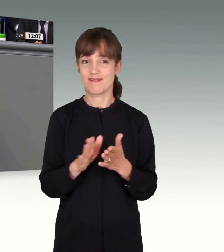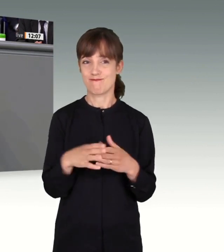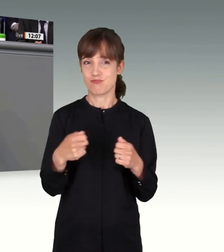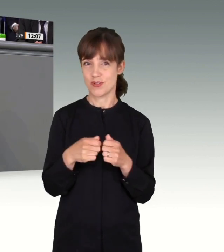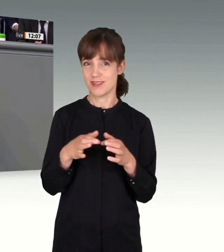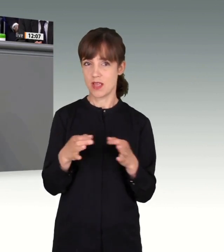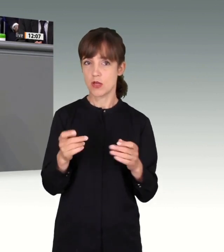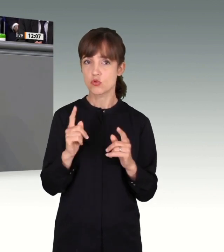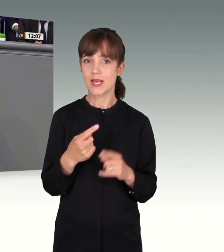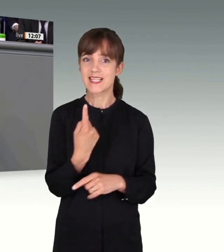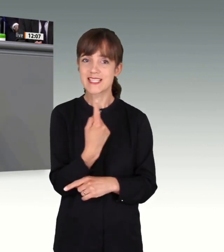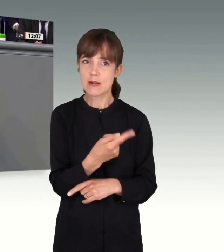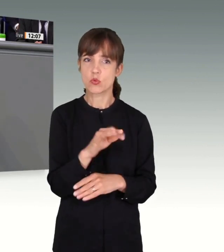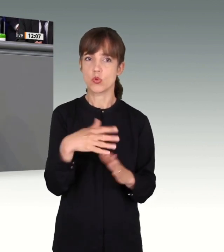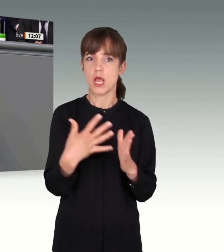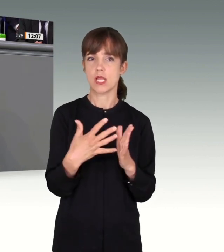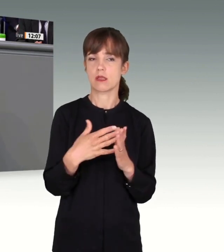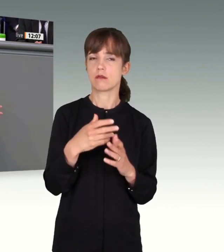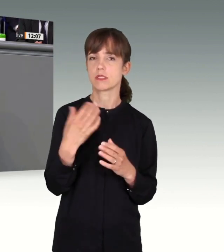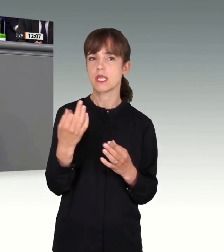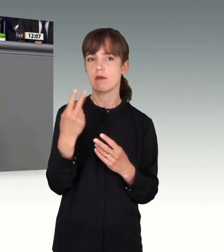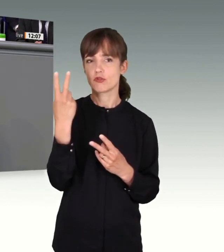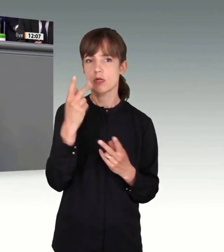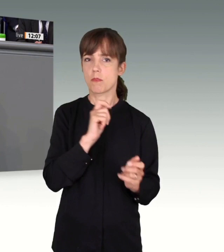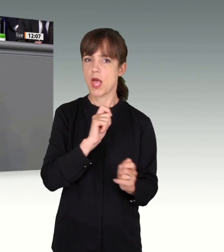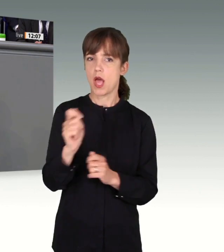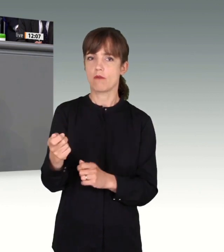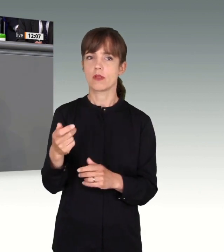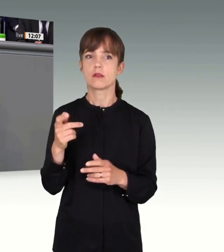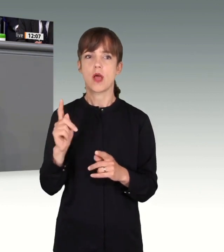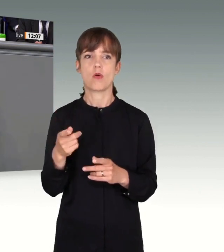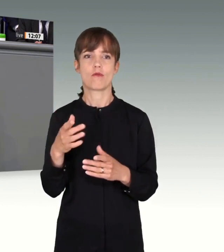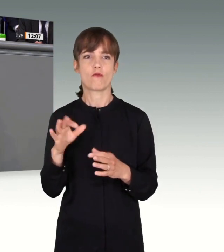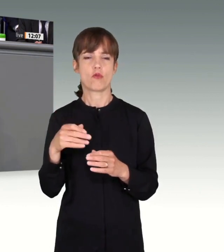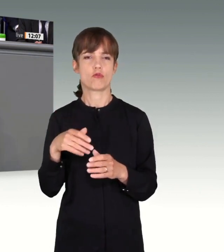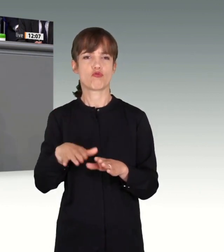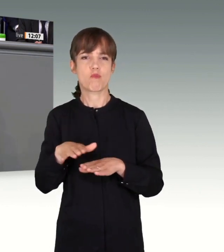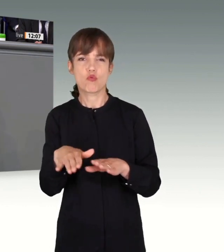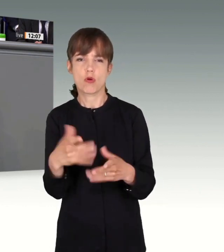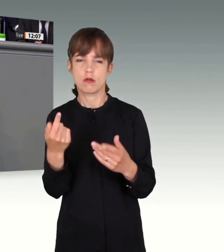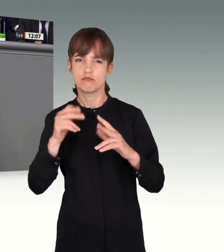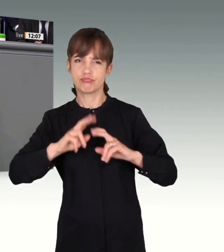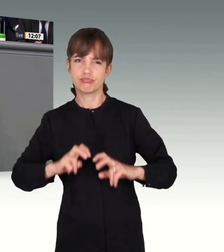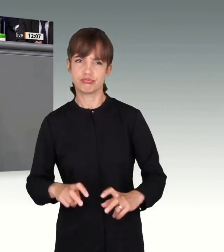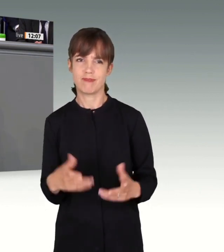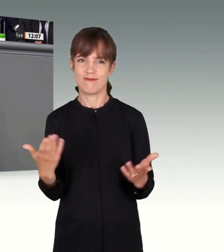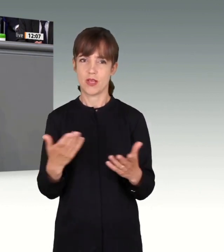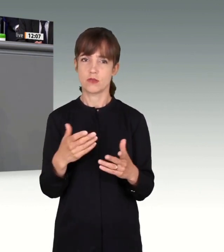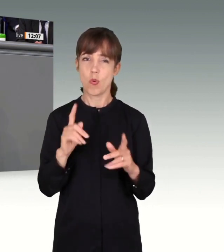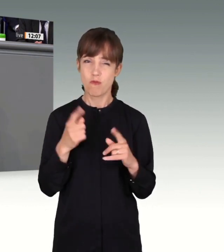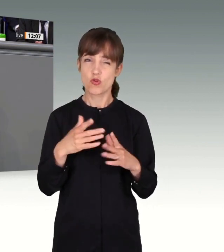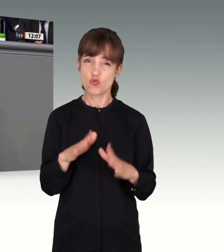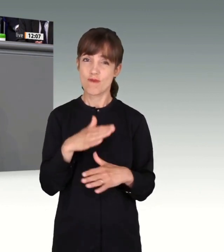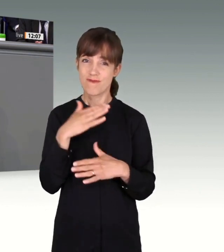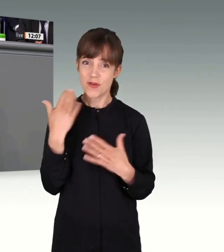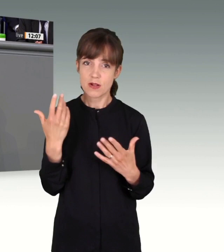nach Italien Unterstützer traf. Was wir aber wissen, ist, dass es vor und nach dem Attentat individuelle und